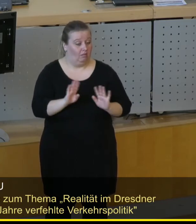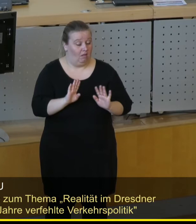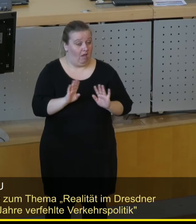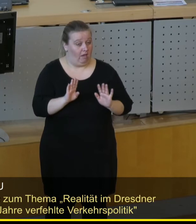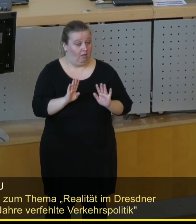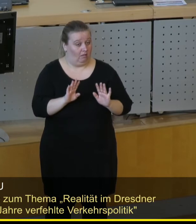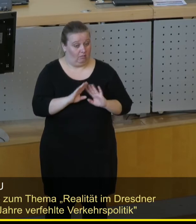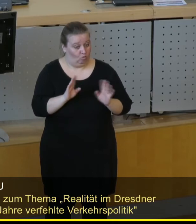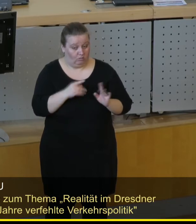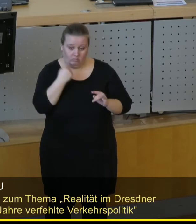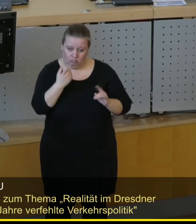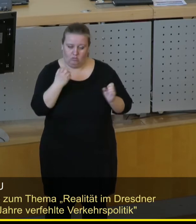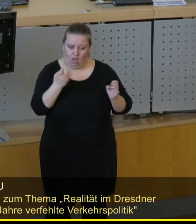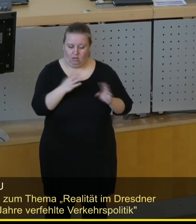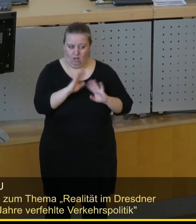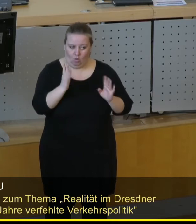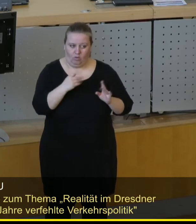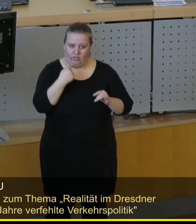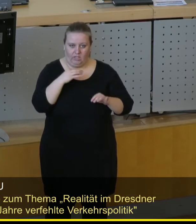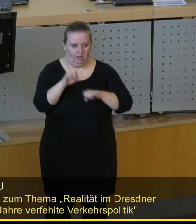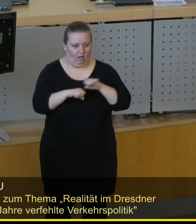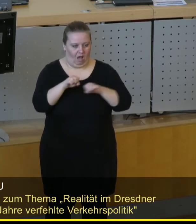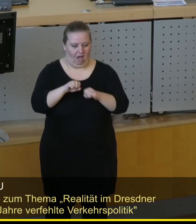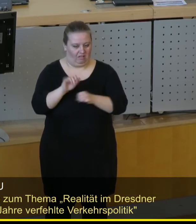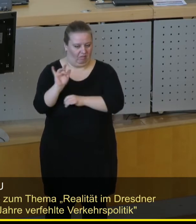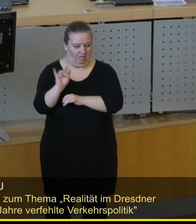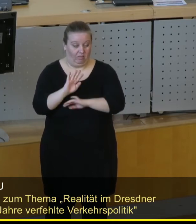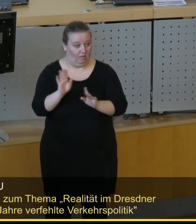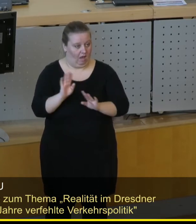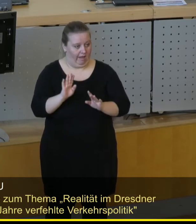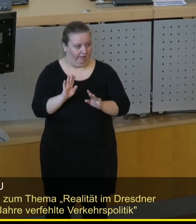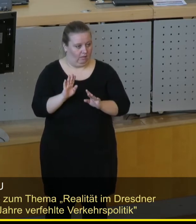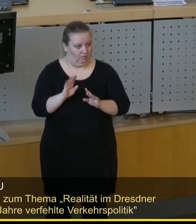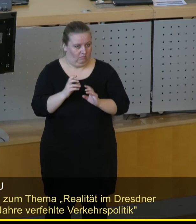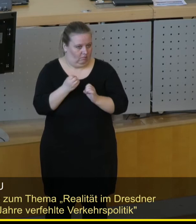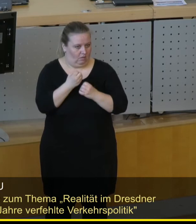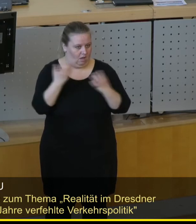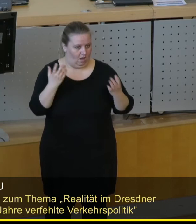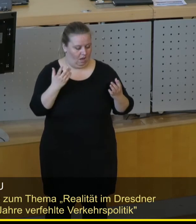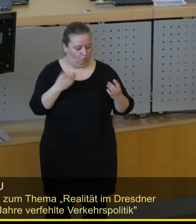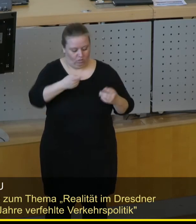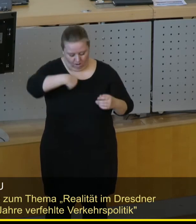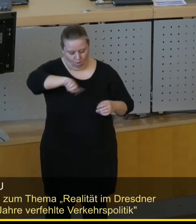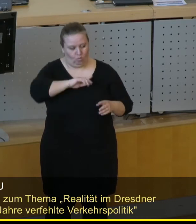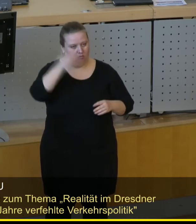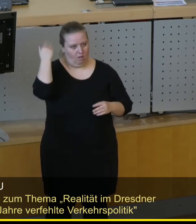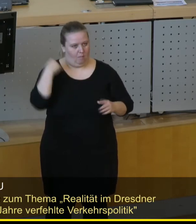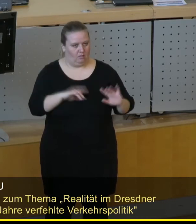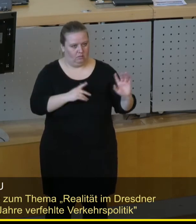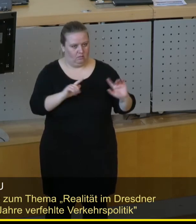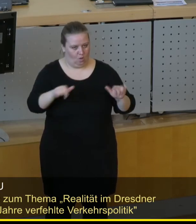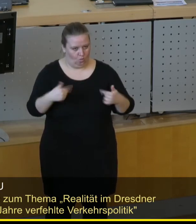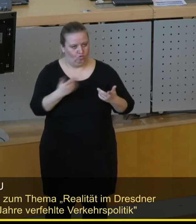interpretiert wissen, dass wir jetzt für den Radverkehr nichts übrig hätten. Auch unter unserer Federführung